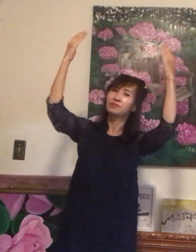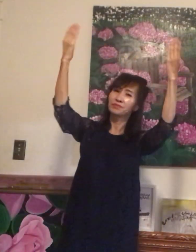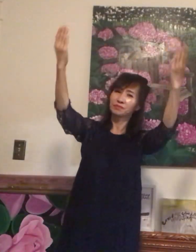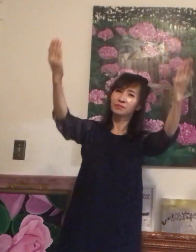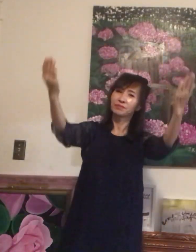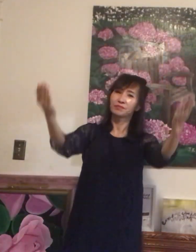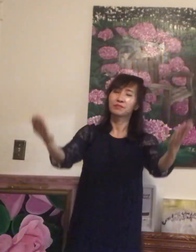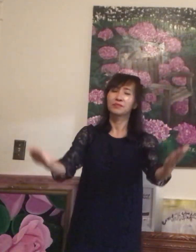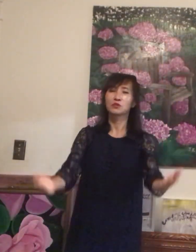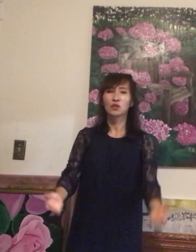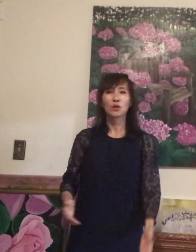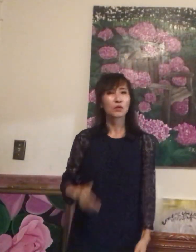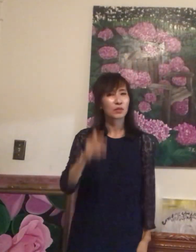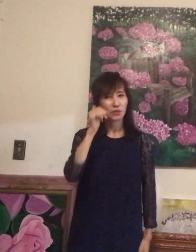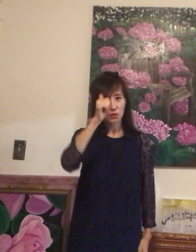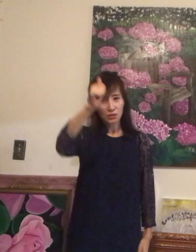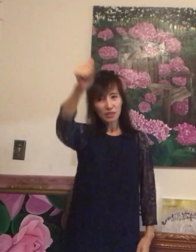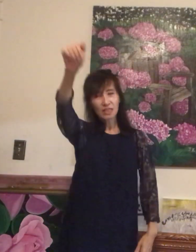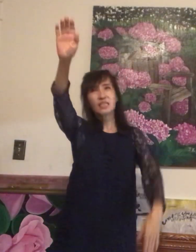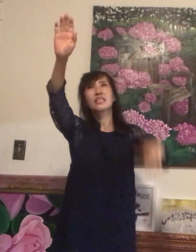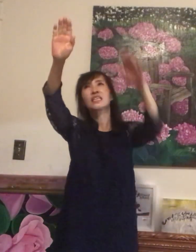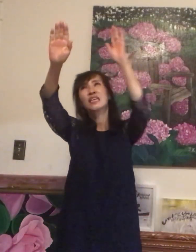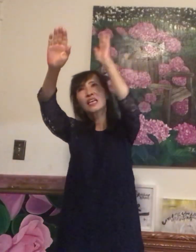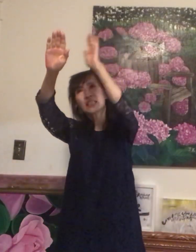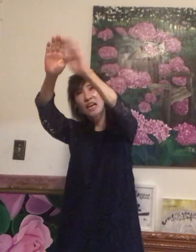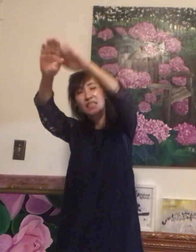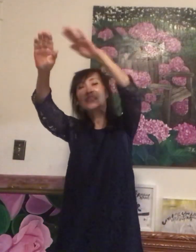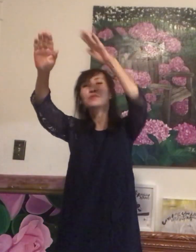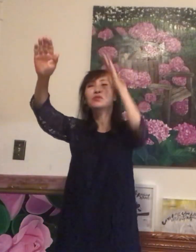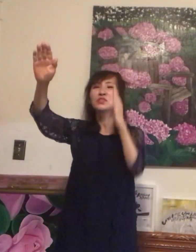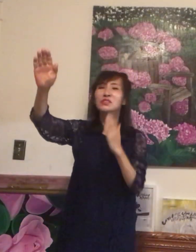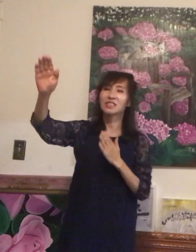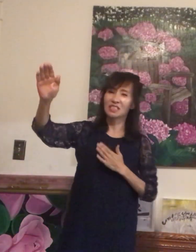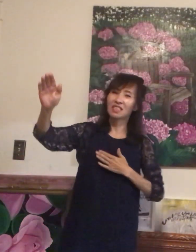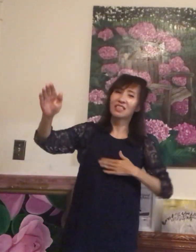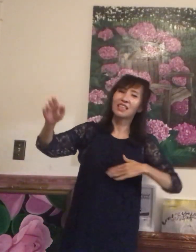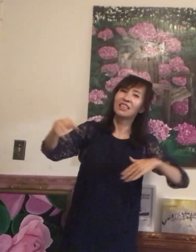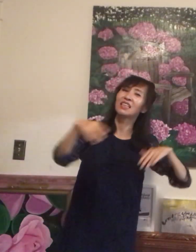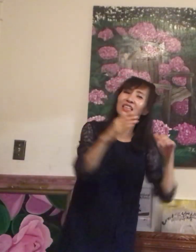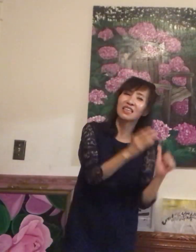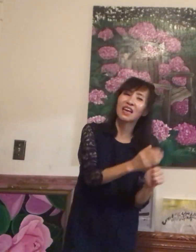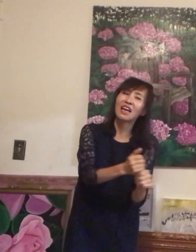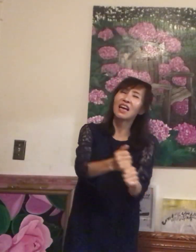주의 오른손이 나를 붙이시리다